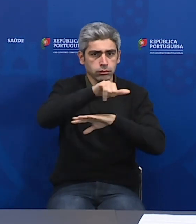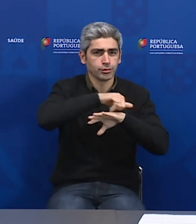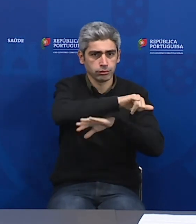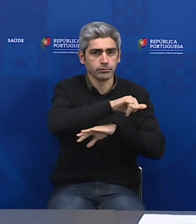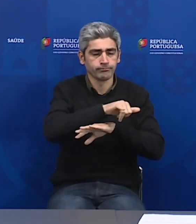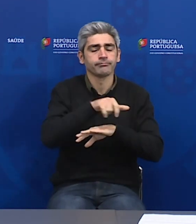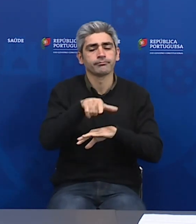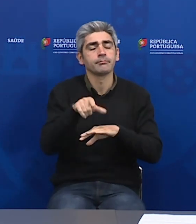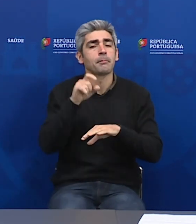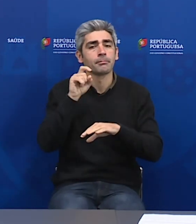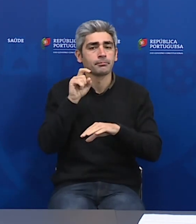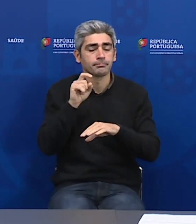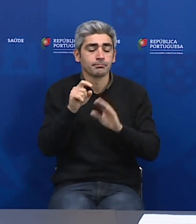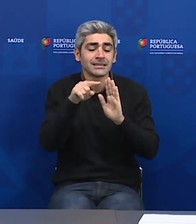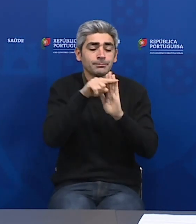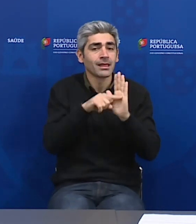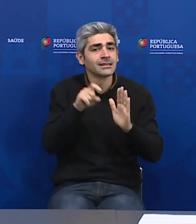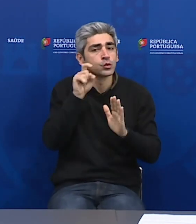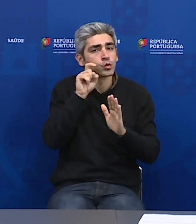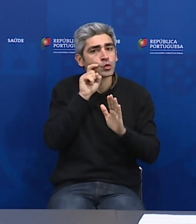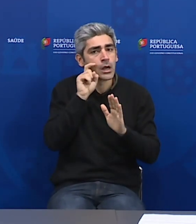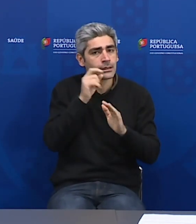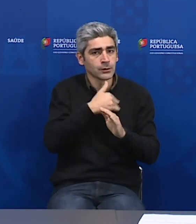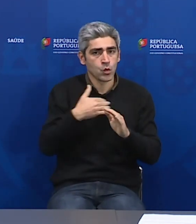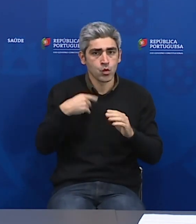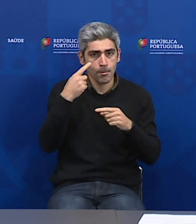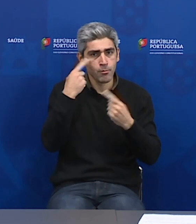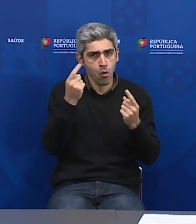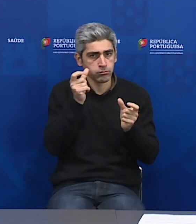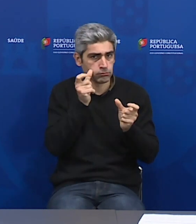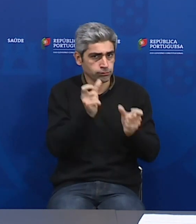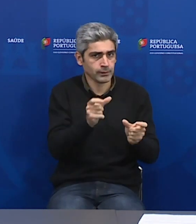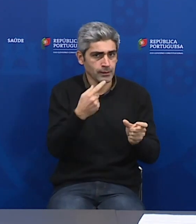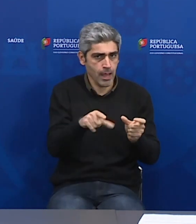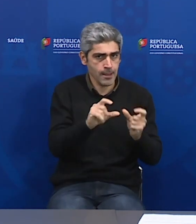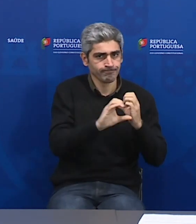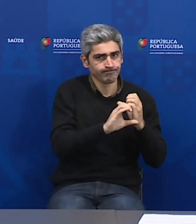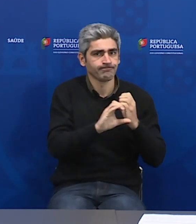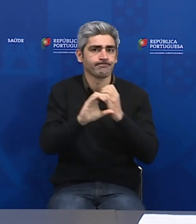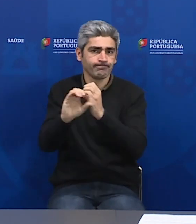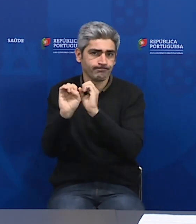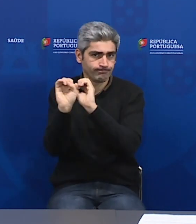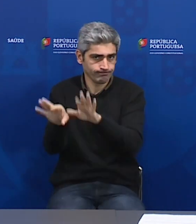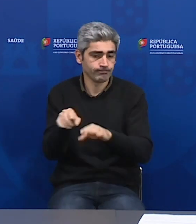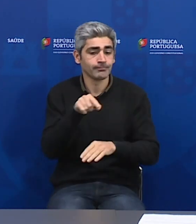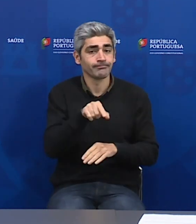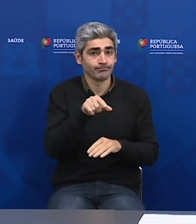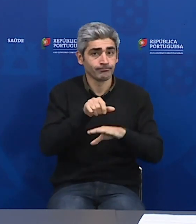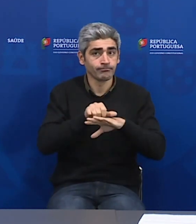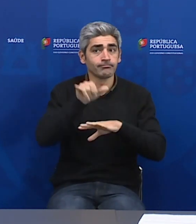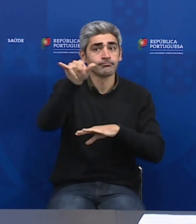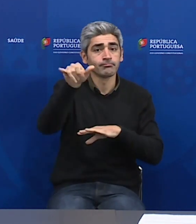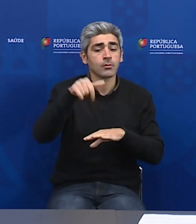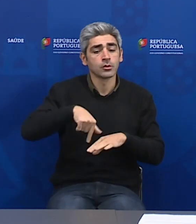necessárias medidas de segurança e de saúde pública. Importa esclarecer que esta operação aérea não é